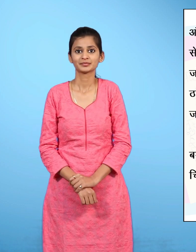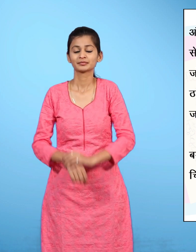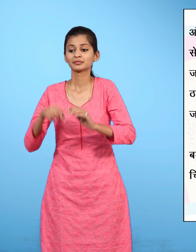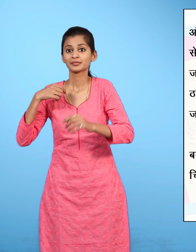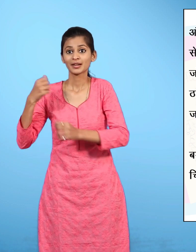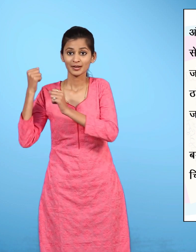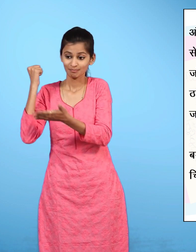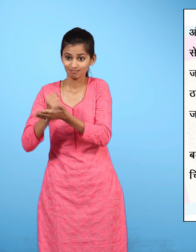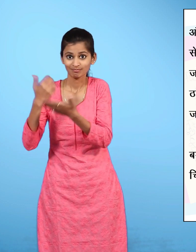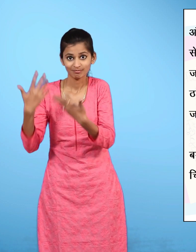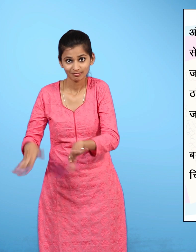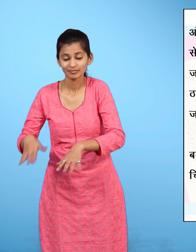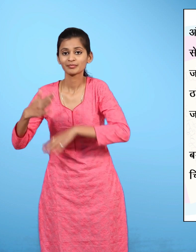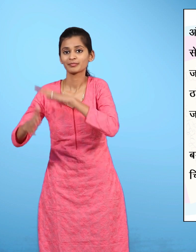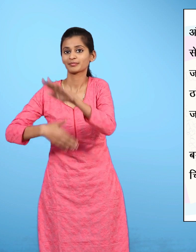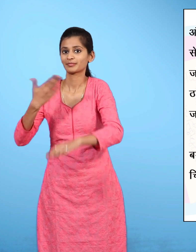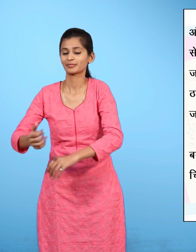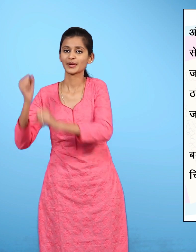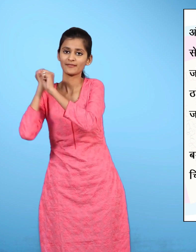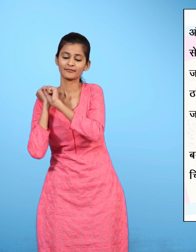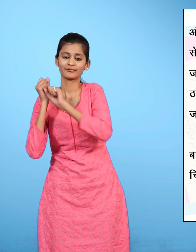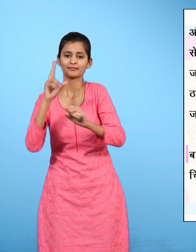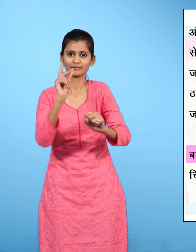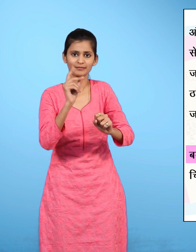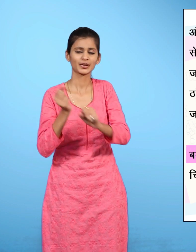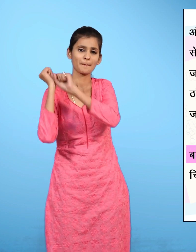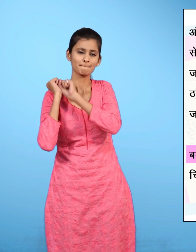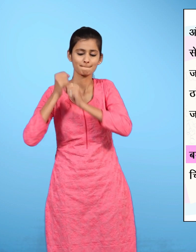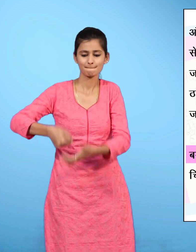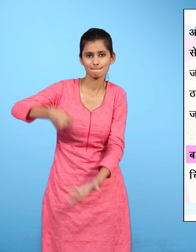ठपे के बाद पहुची मैं दूसरे बड़े थैले में